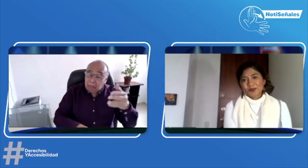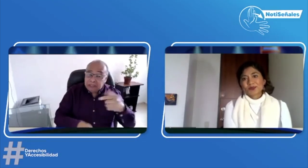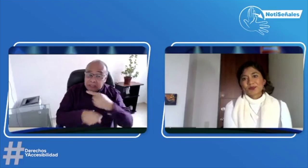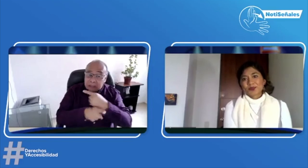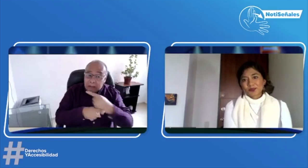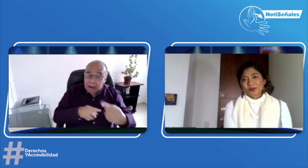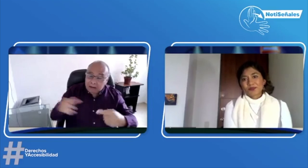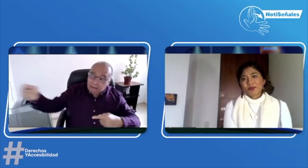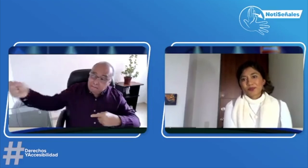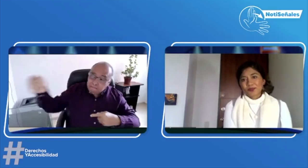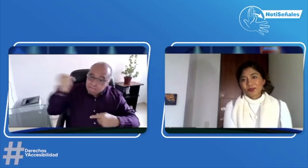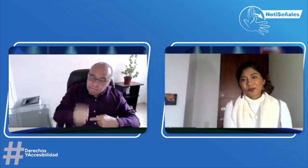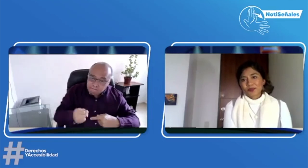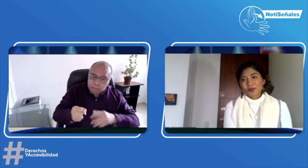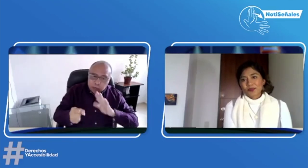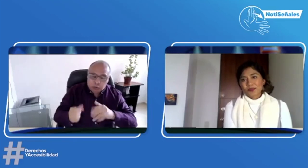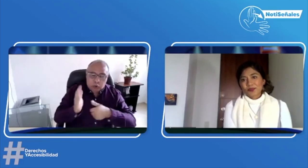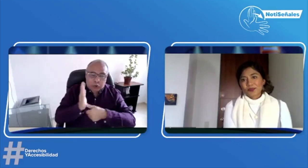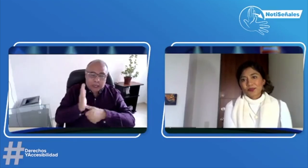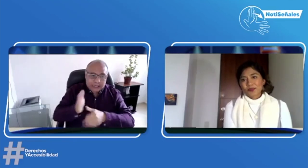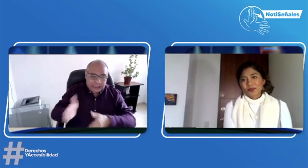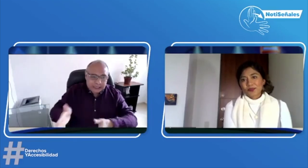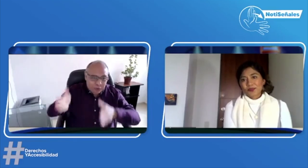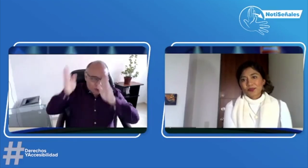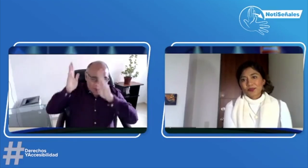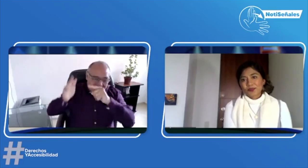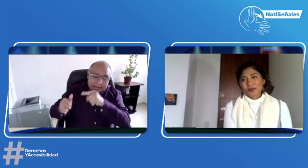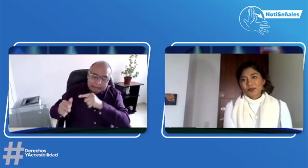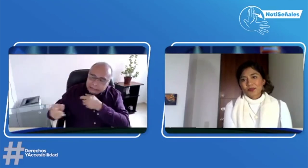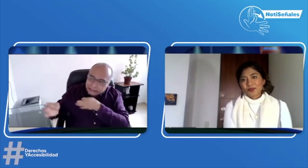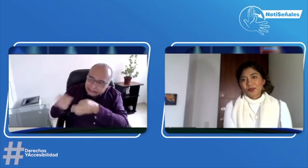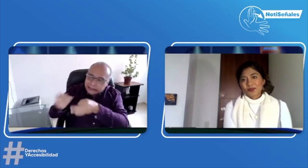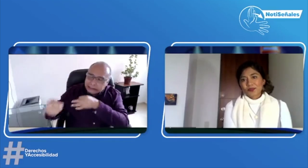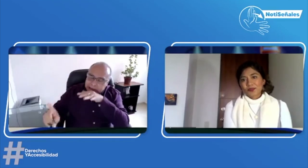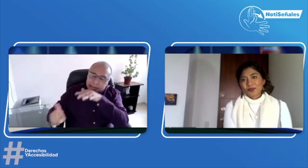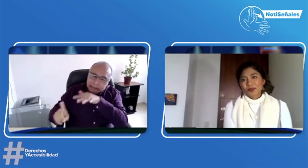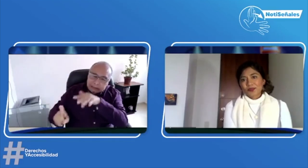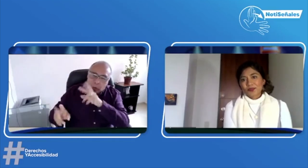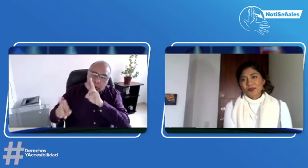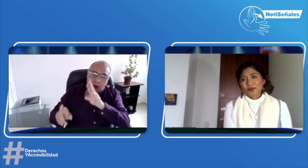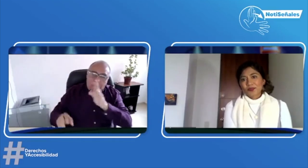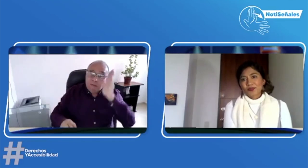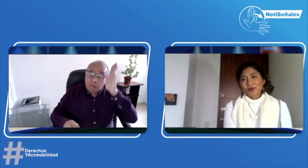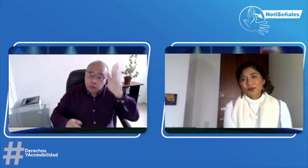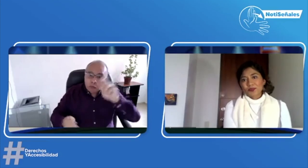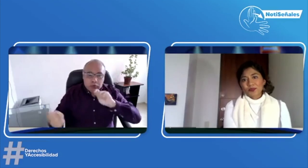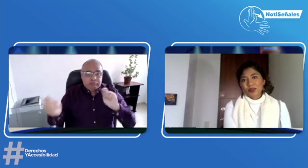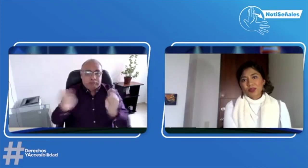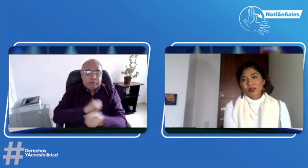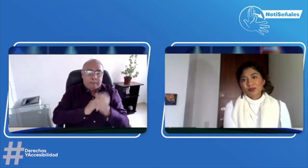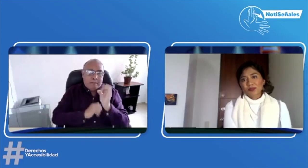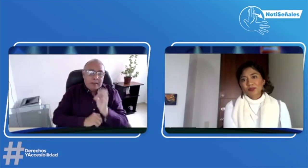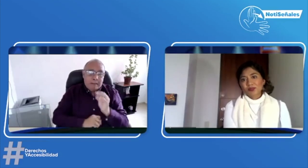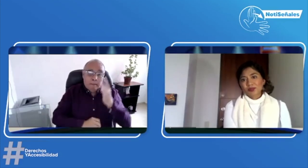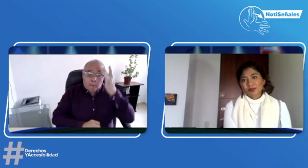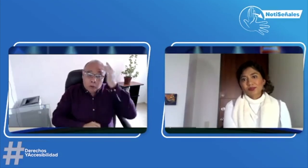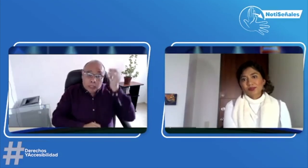en esa última parte de la jornada electoral. Prontamente vamos a invitar a uno de los